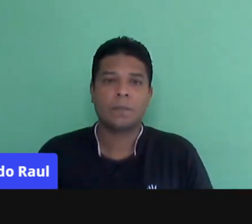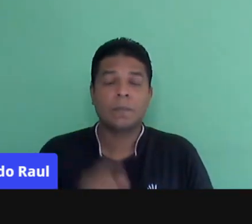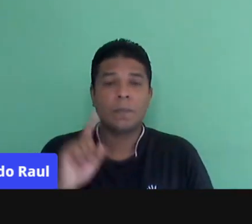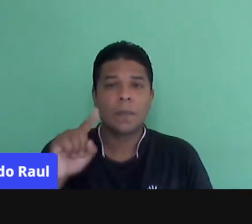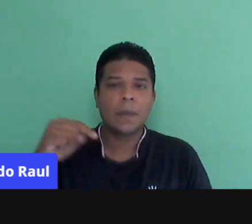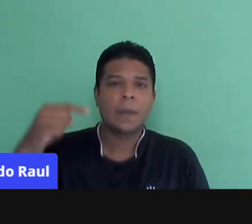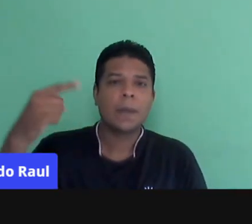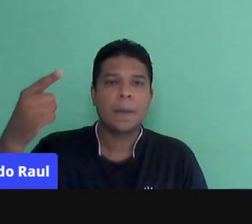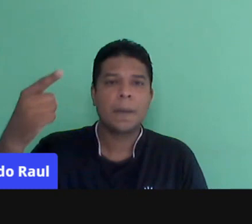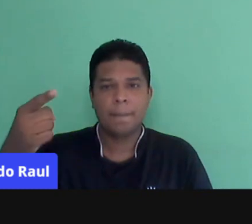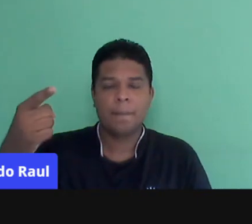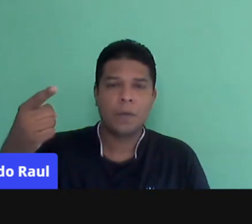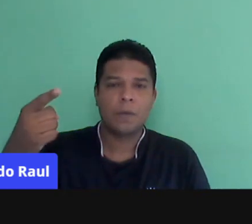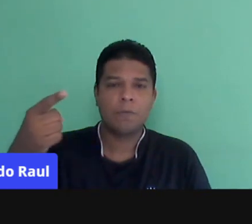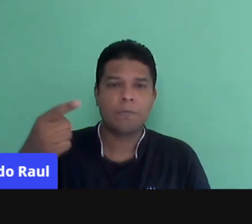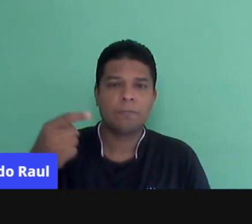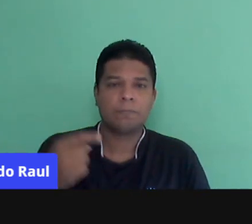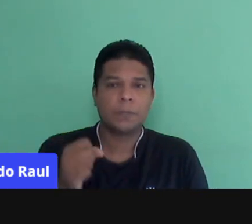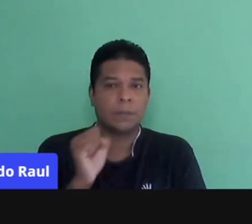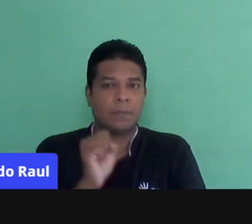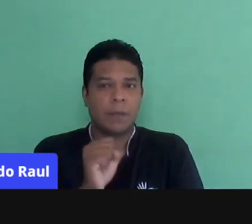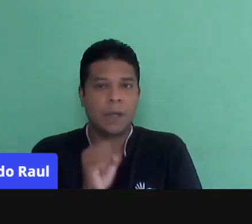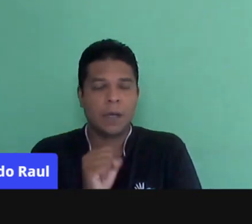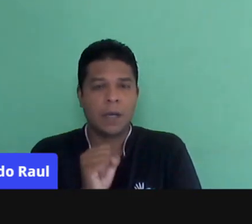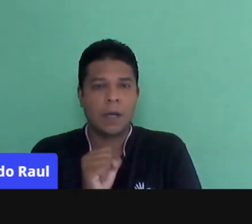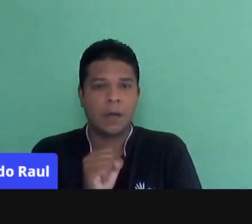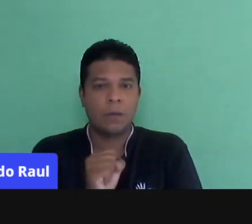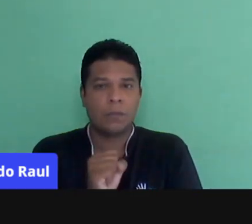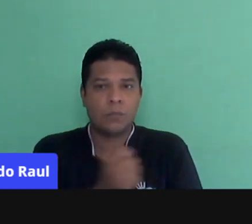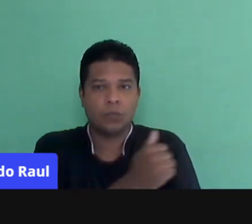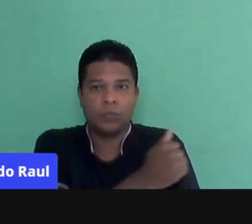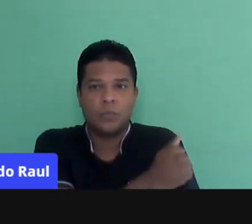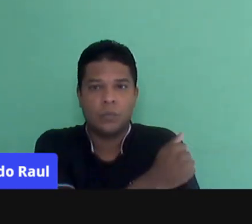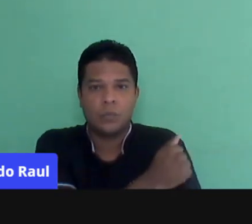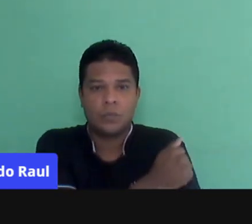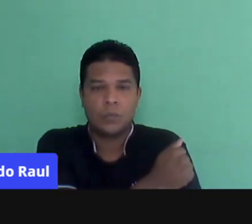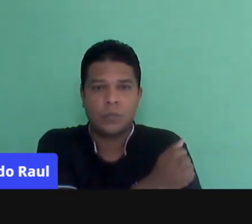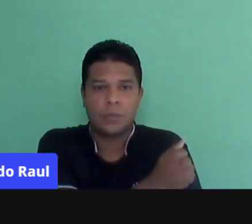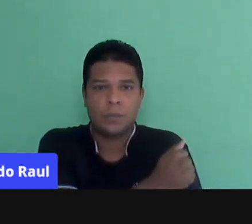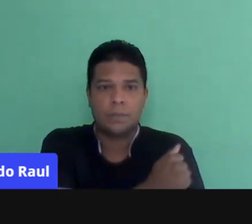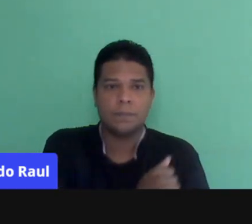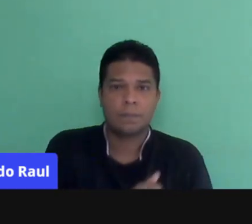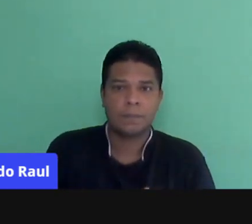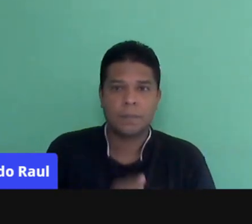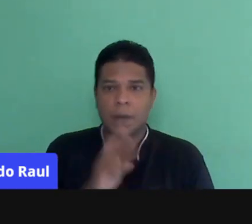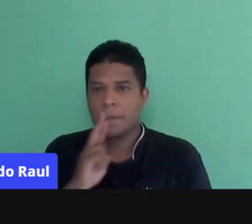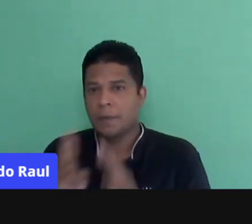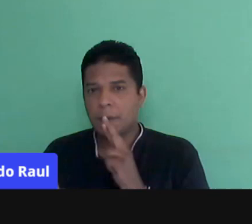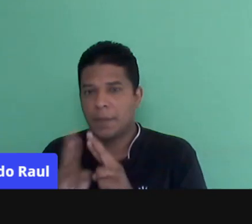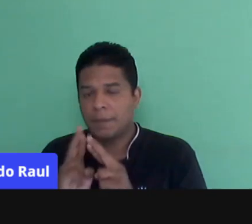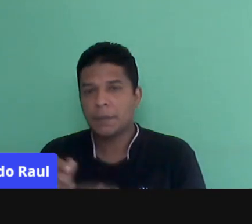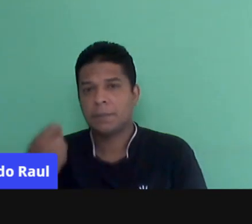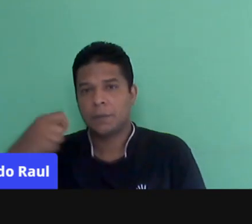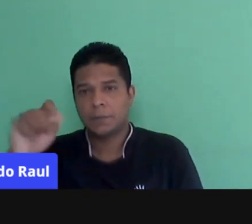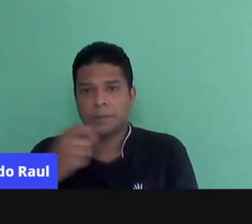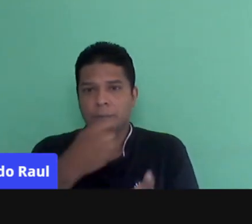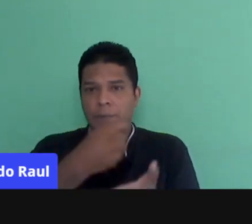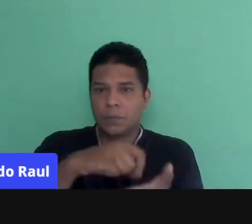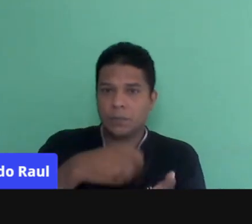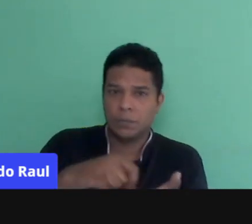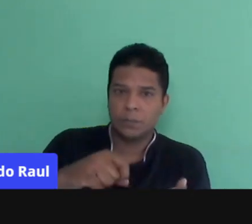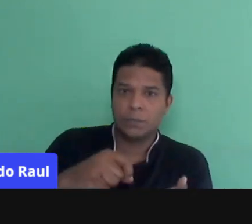logo depois, dava um tempo para a resolução, para que procedesse a correção, de certo e errado.